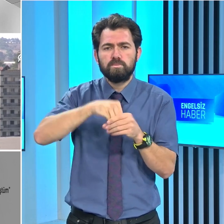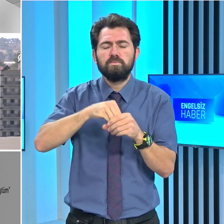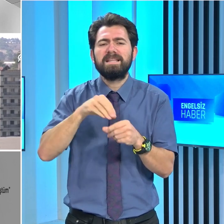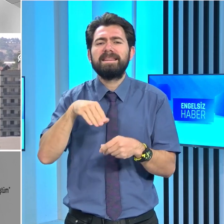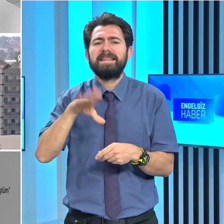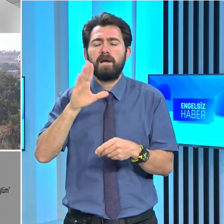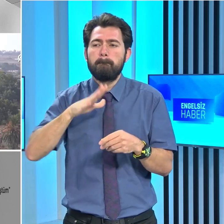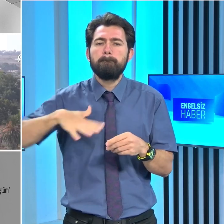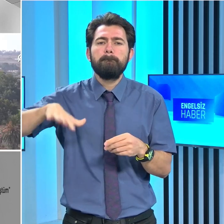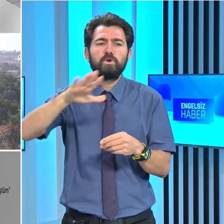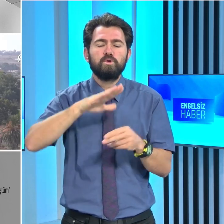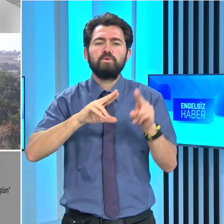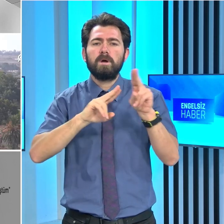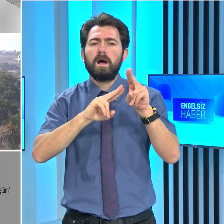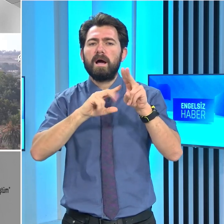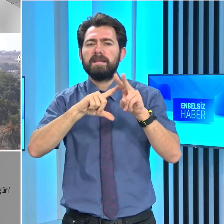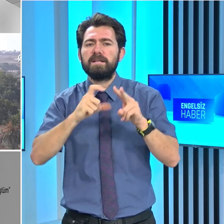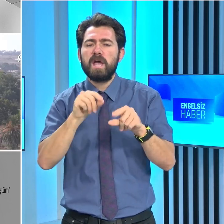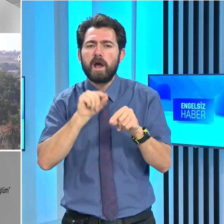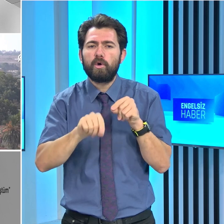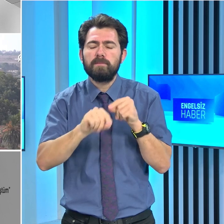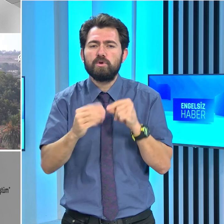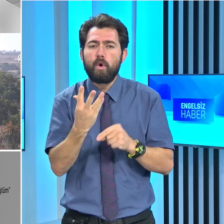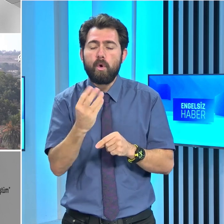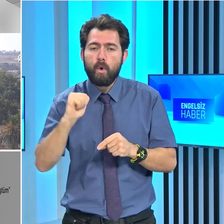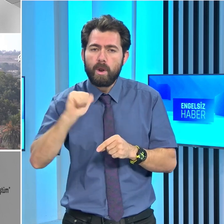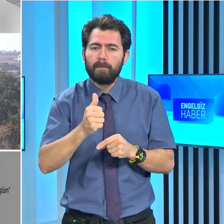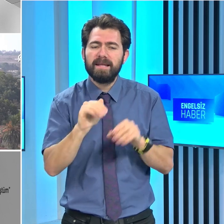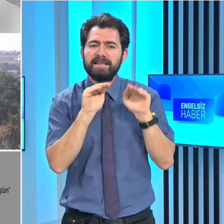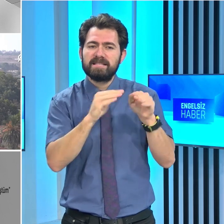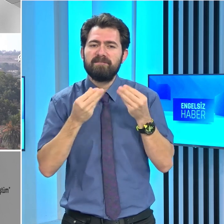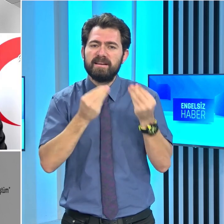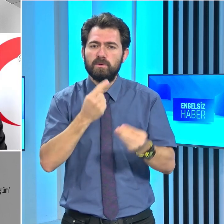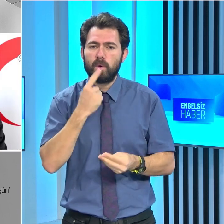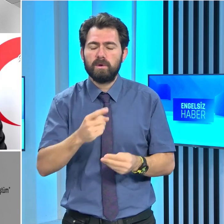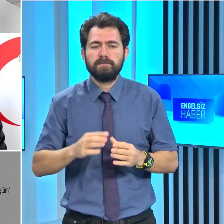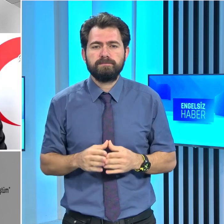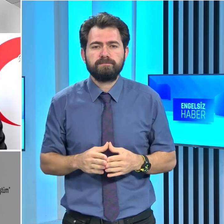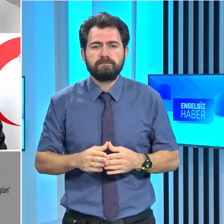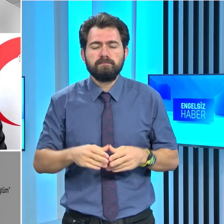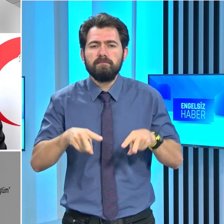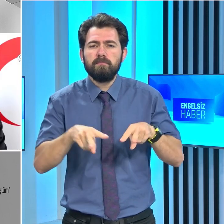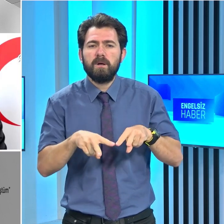tüm Kuzey Kırbısürk Cumhuriyeti ekonomisine önemli katkı sağladığını ifade etti. Maraş'ın ziyarete